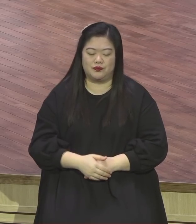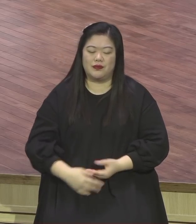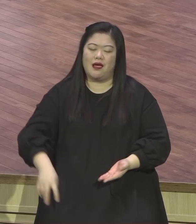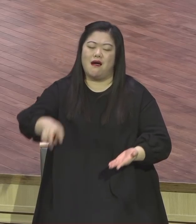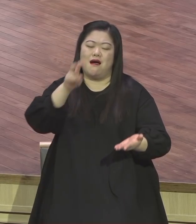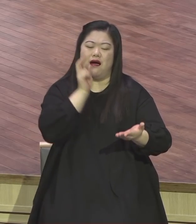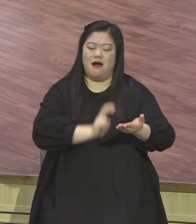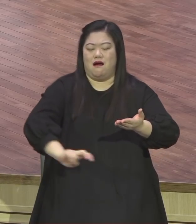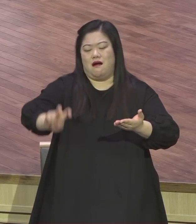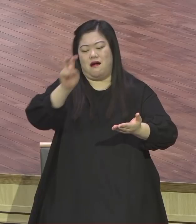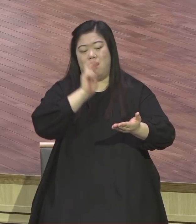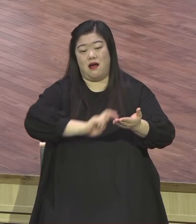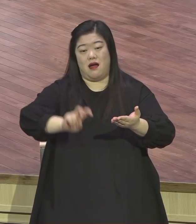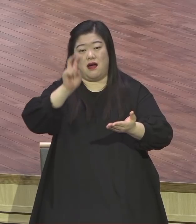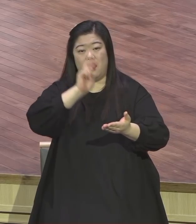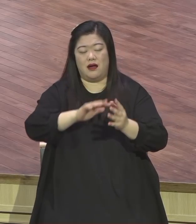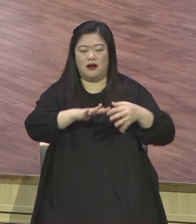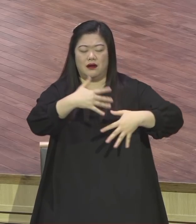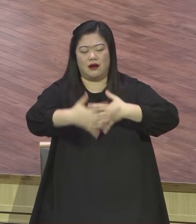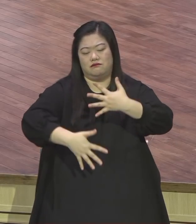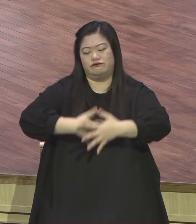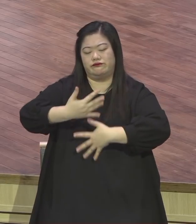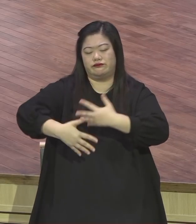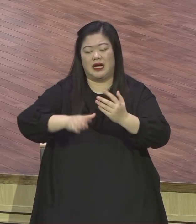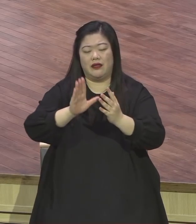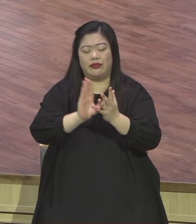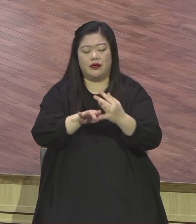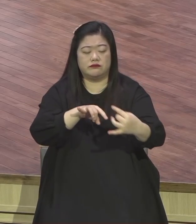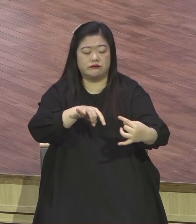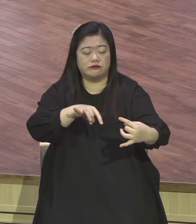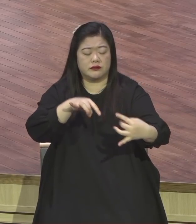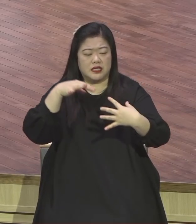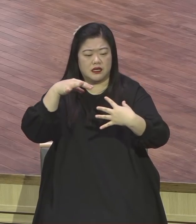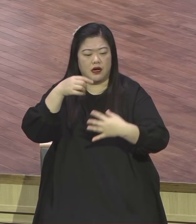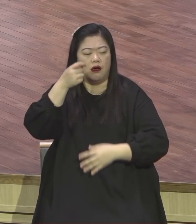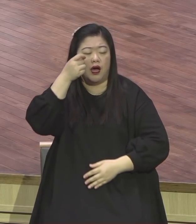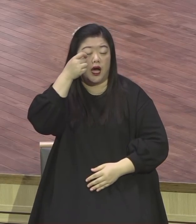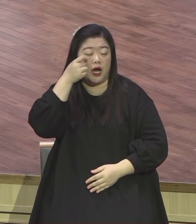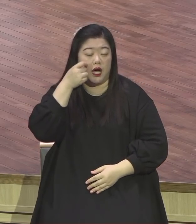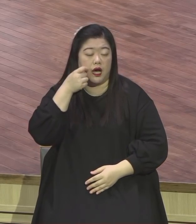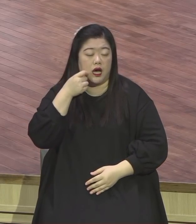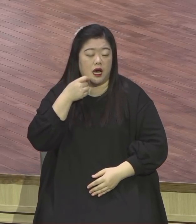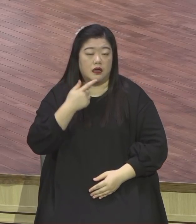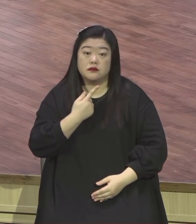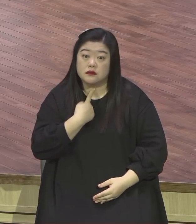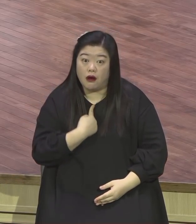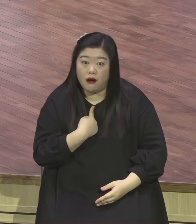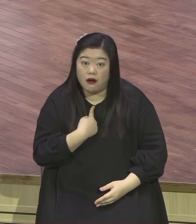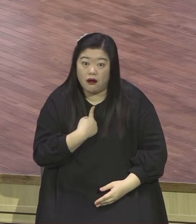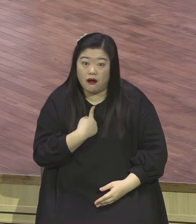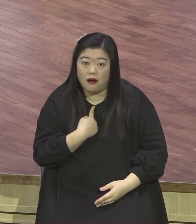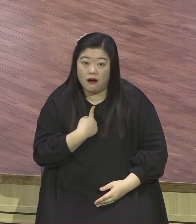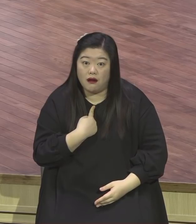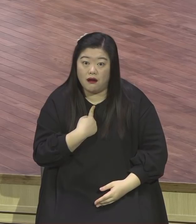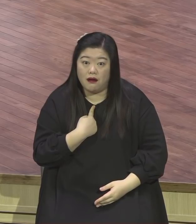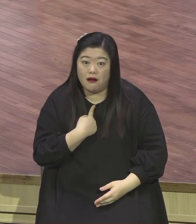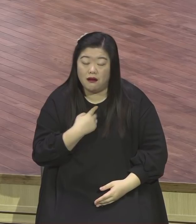않는다 말씀을 들으면서 말씀에 감동이 되어가지고 내 눈에 눈물이 흐리지 않는다 그 사람